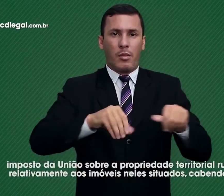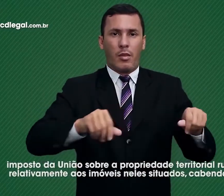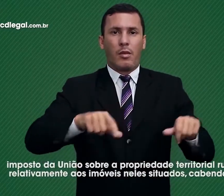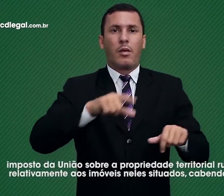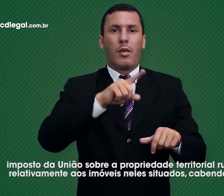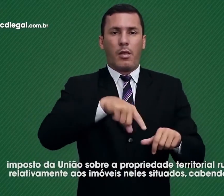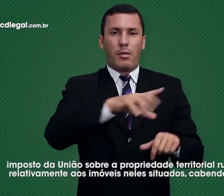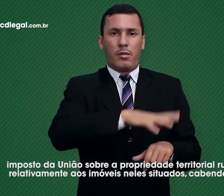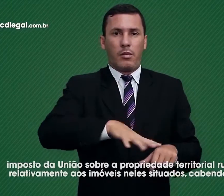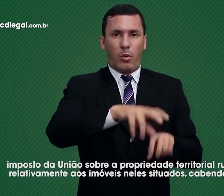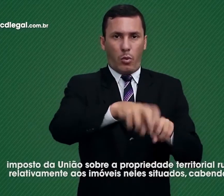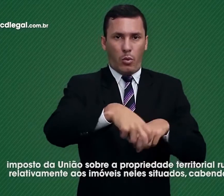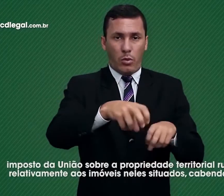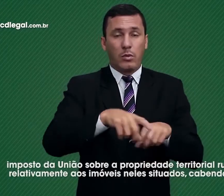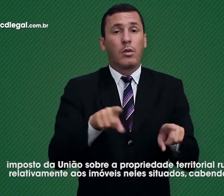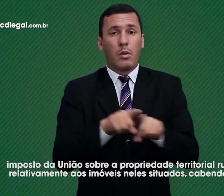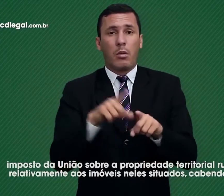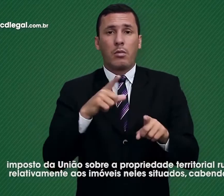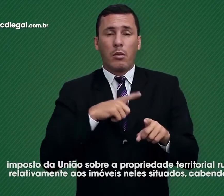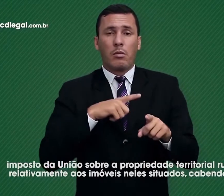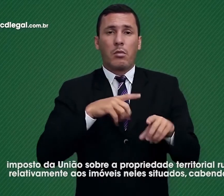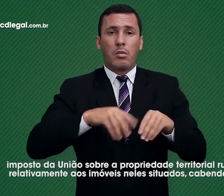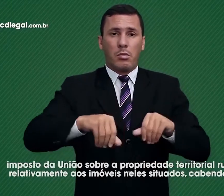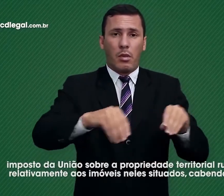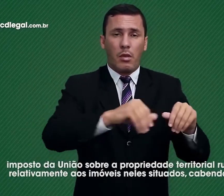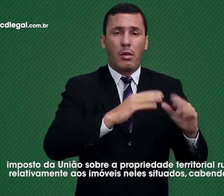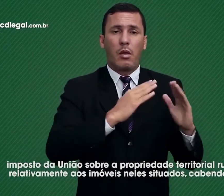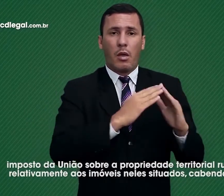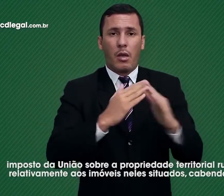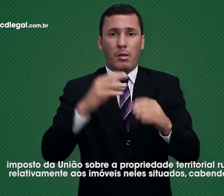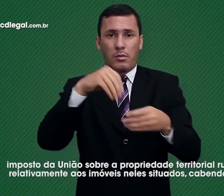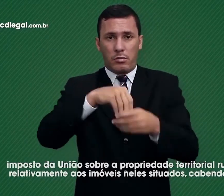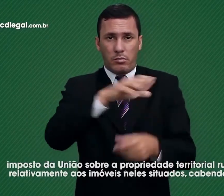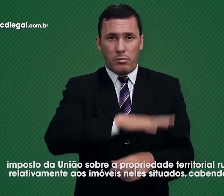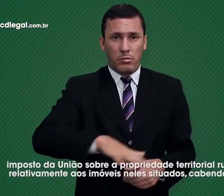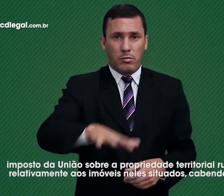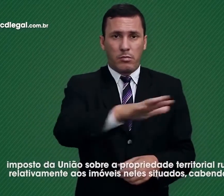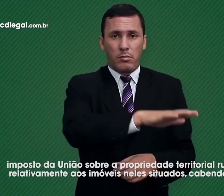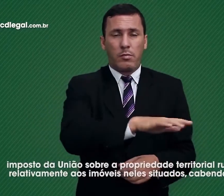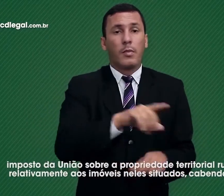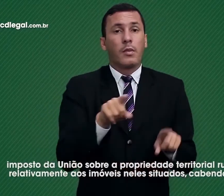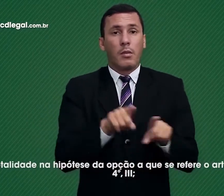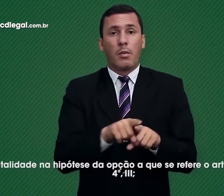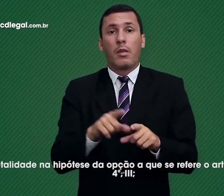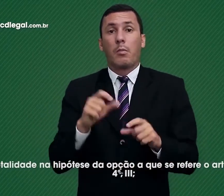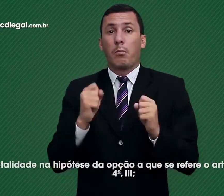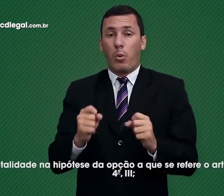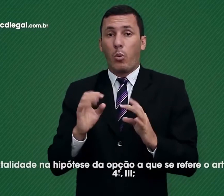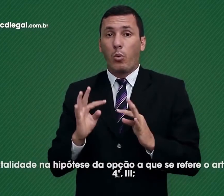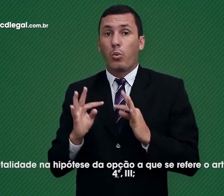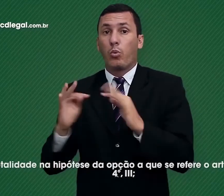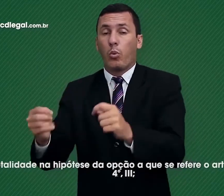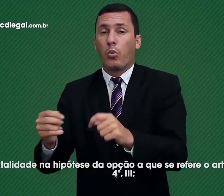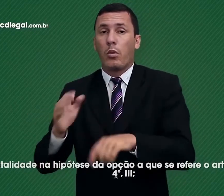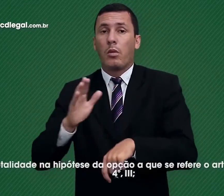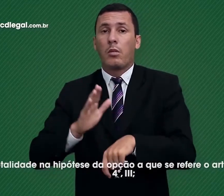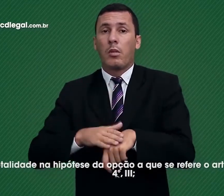territorial rural relativamente aos imóveis neles situados, cabendo a totalidade na hipótese da